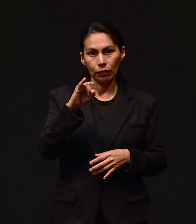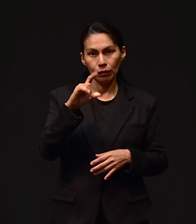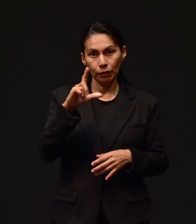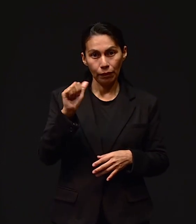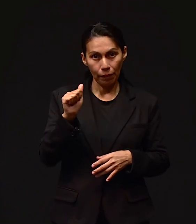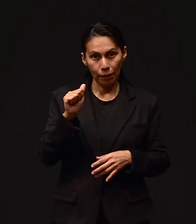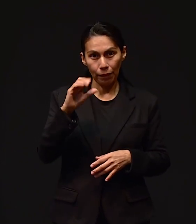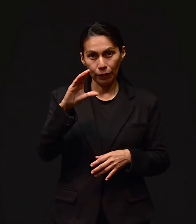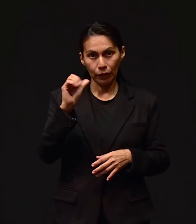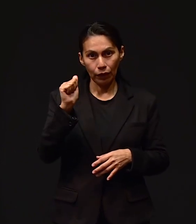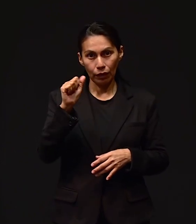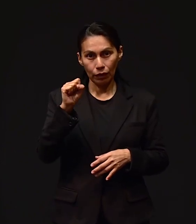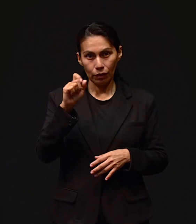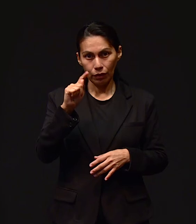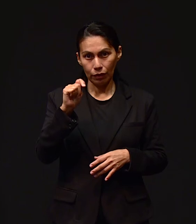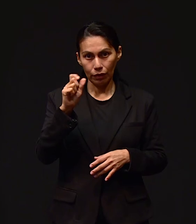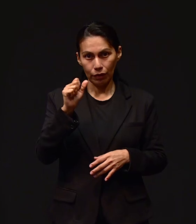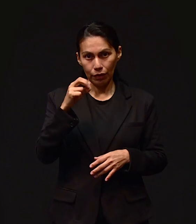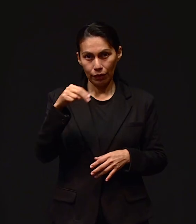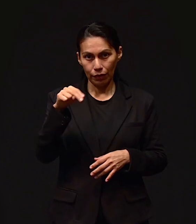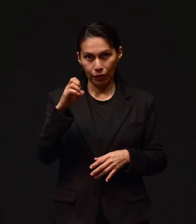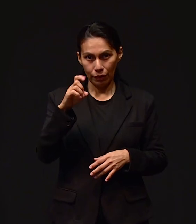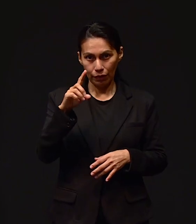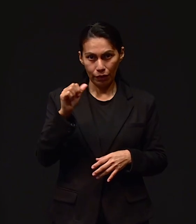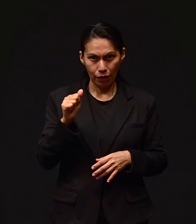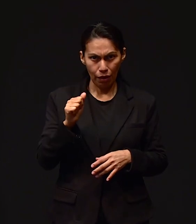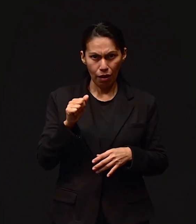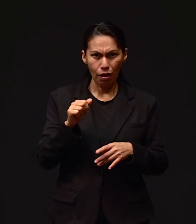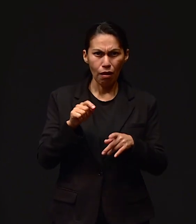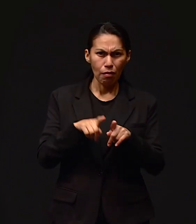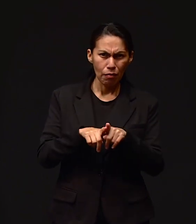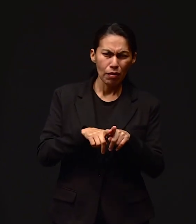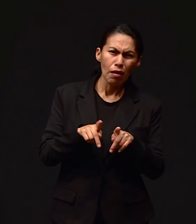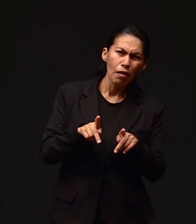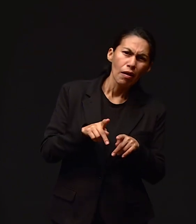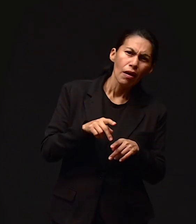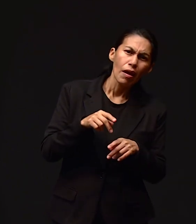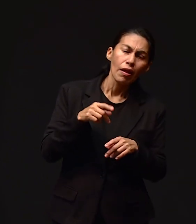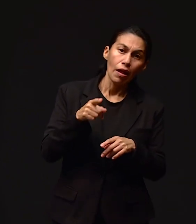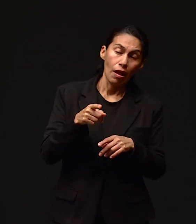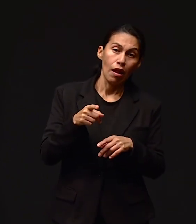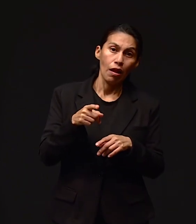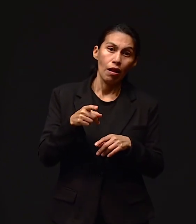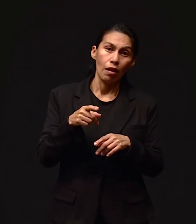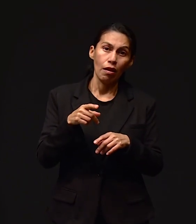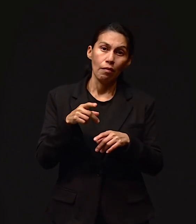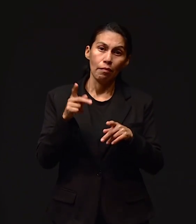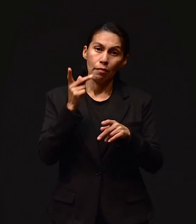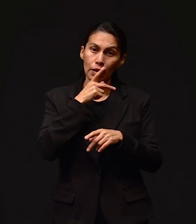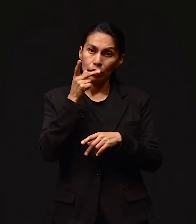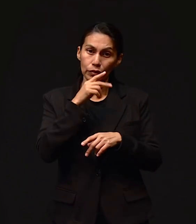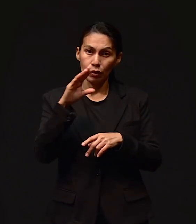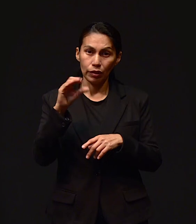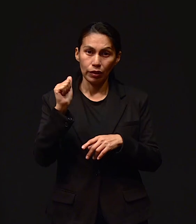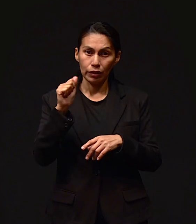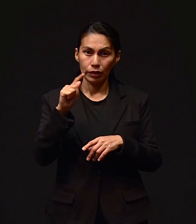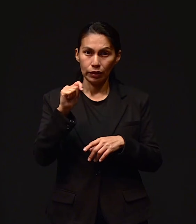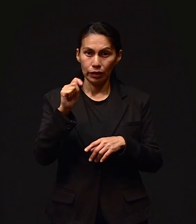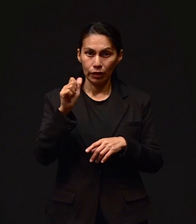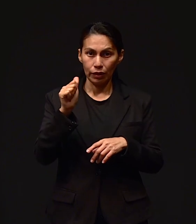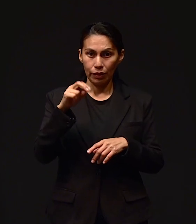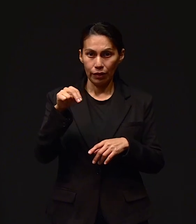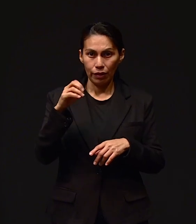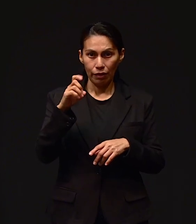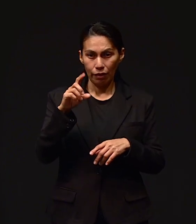Castañeda hermana del pastor Misael Castañeda está teniendo su segunda operación